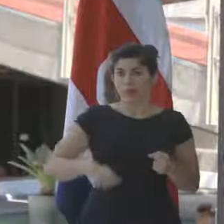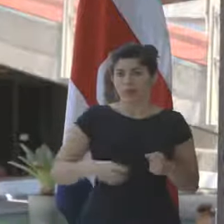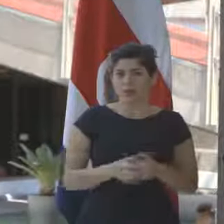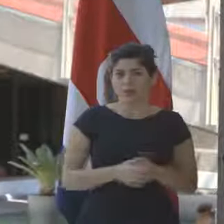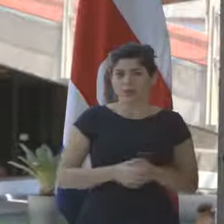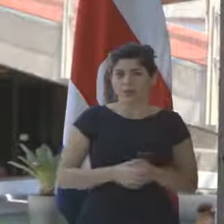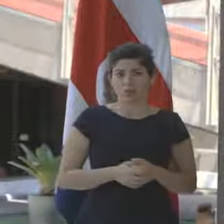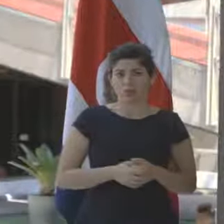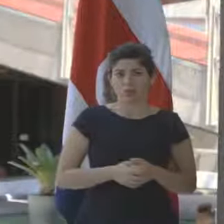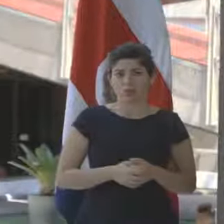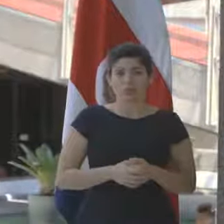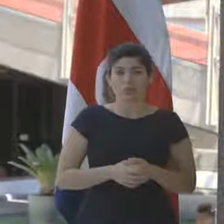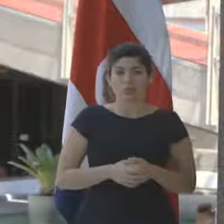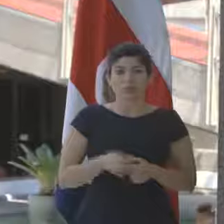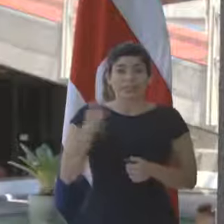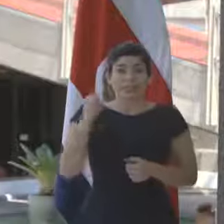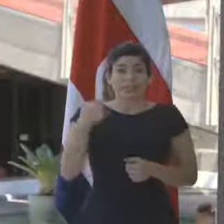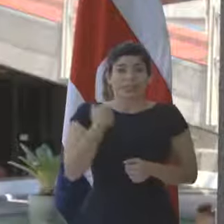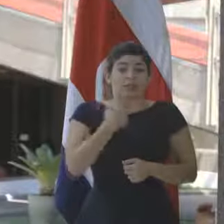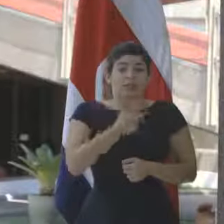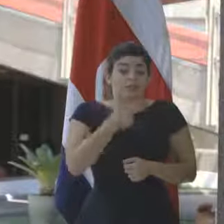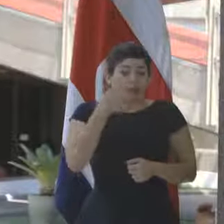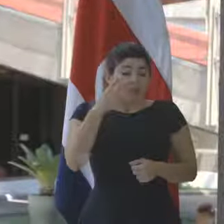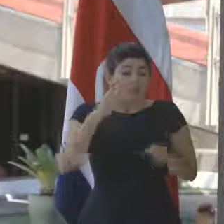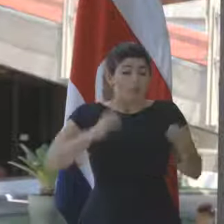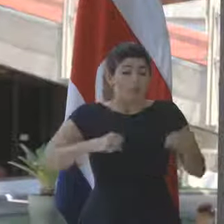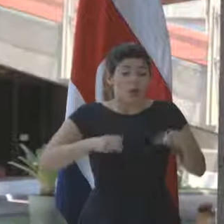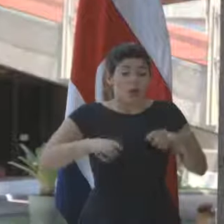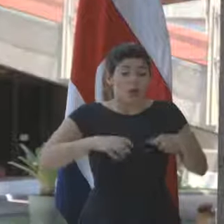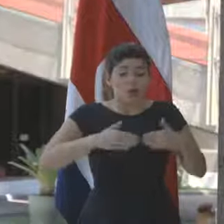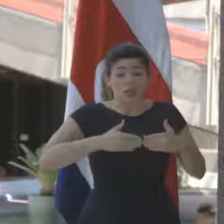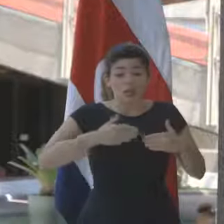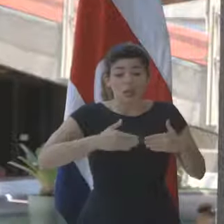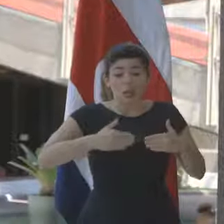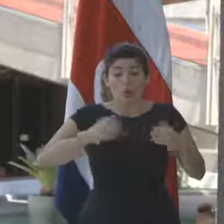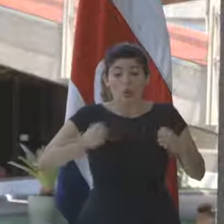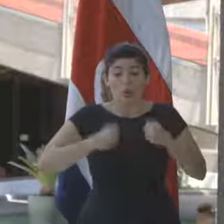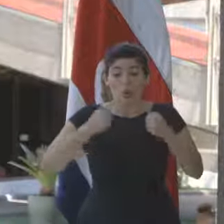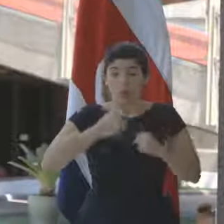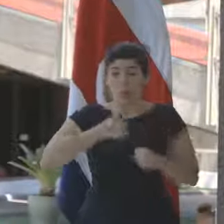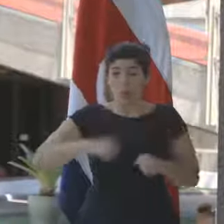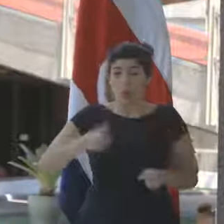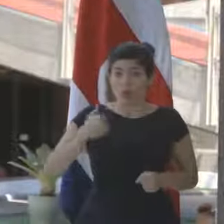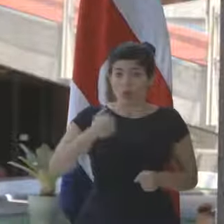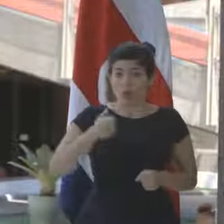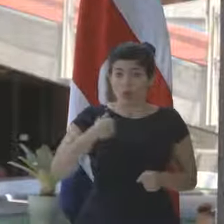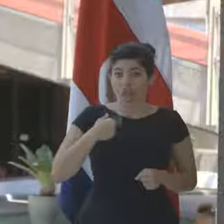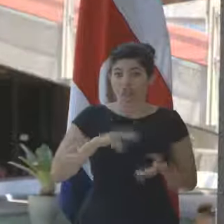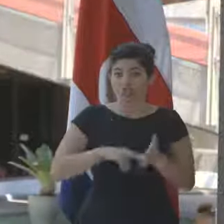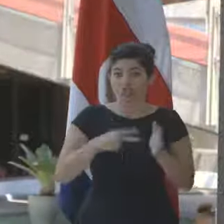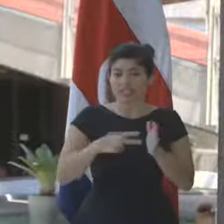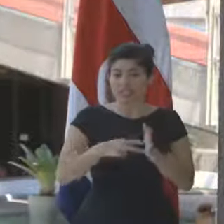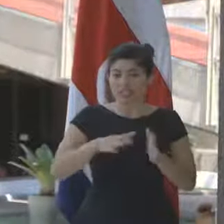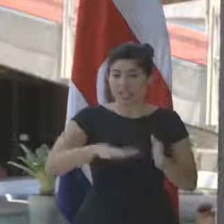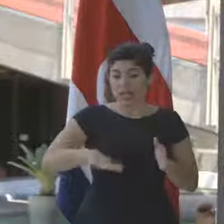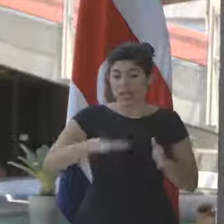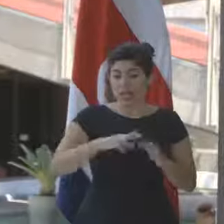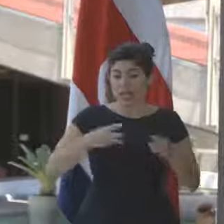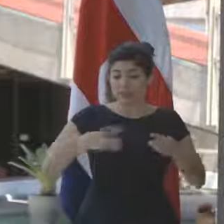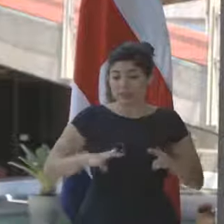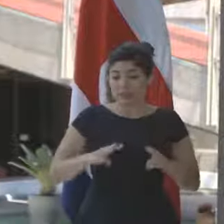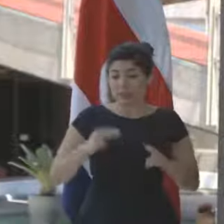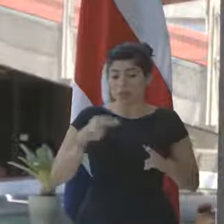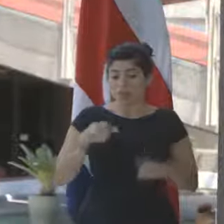Si vemos el margen de acción que tiene el Poder Ejecutivo, estas medidas yo las